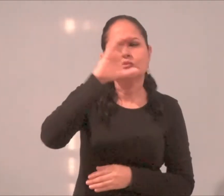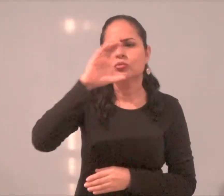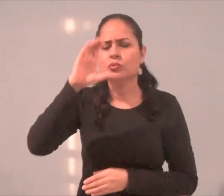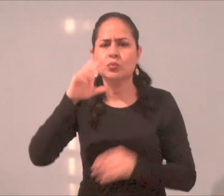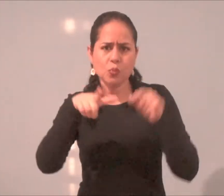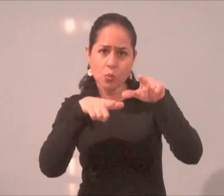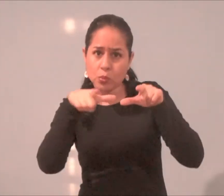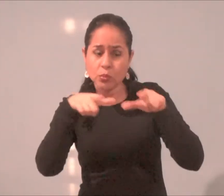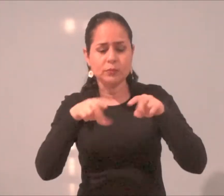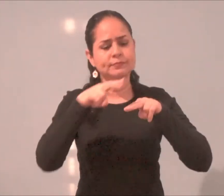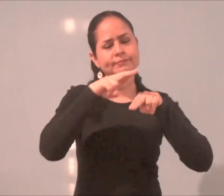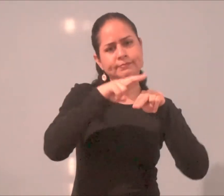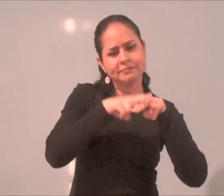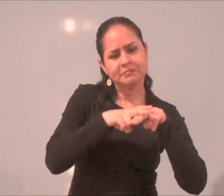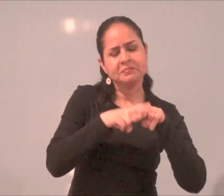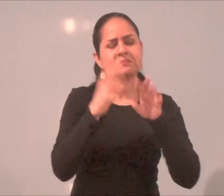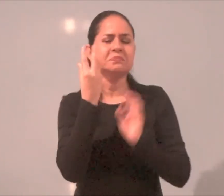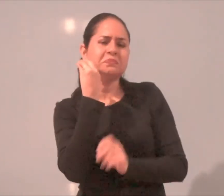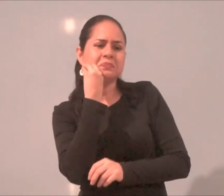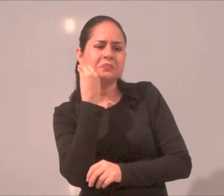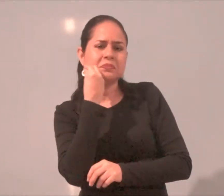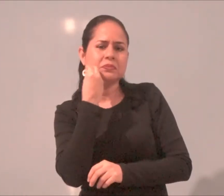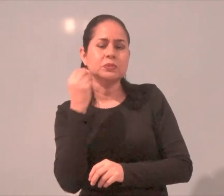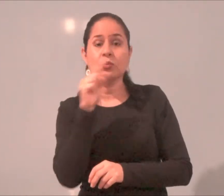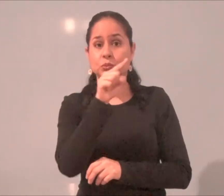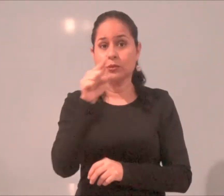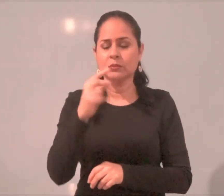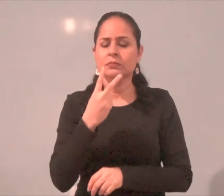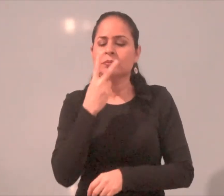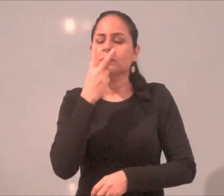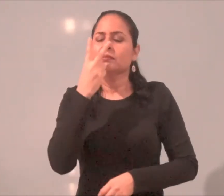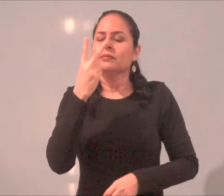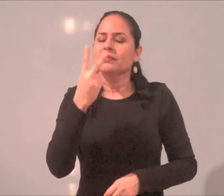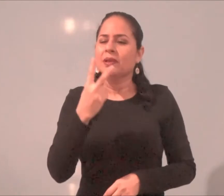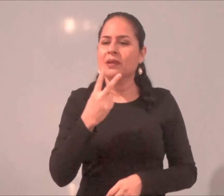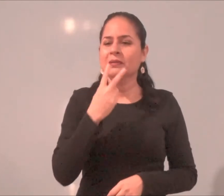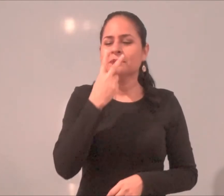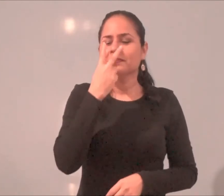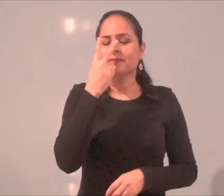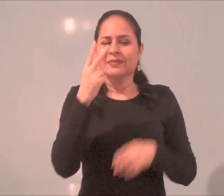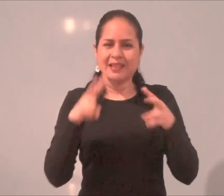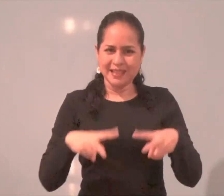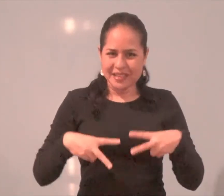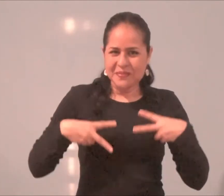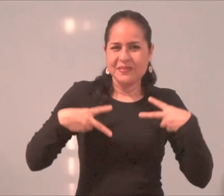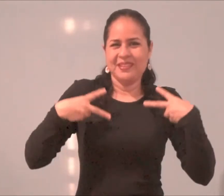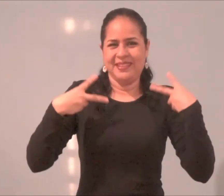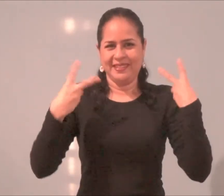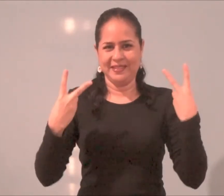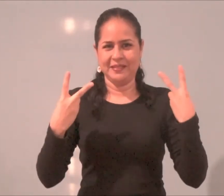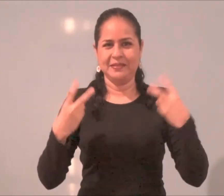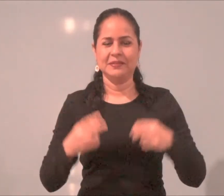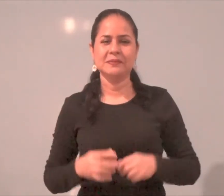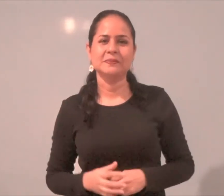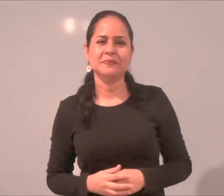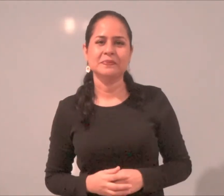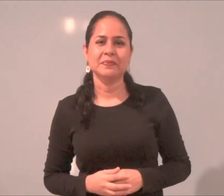y tomen conciencia de su respiración ya que nos conecta con el ahora y la vida Mientras tanto,